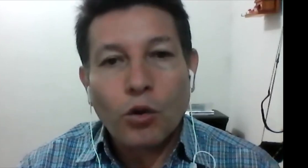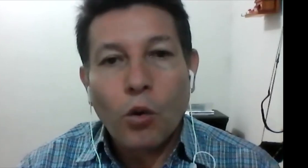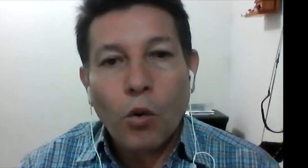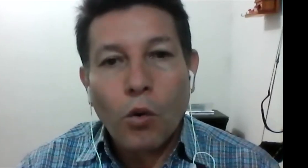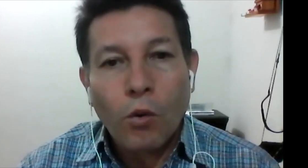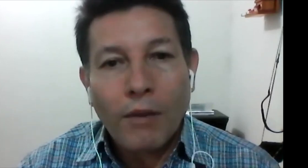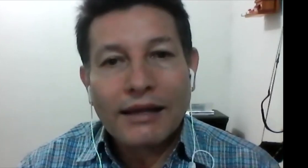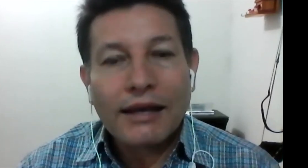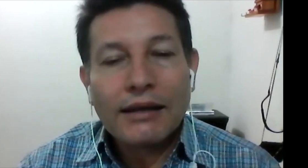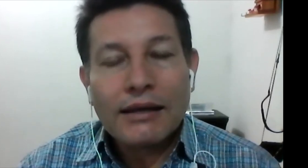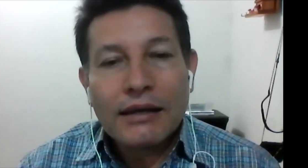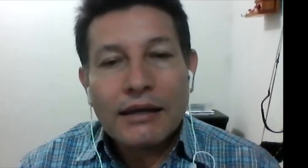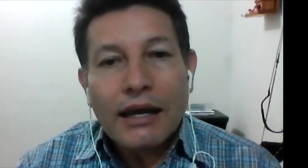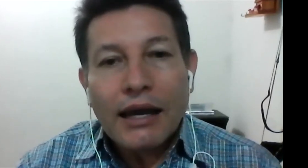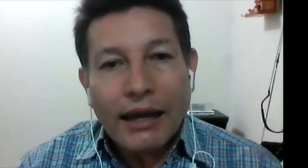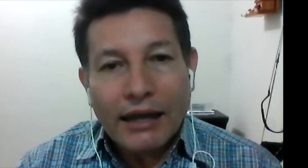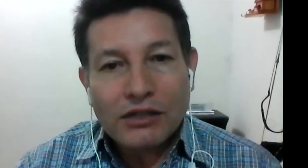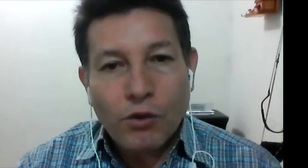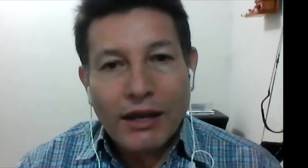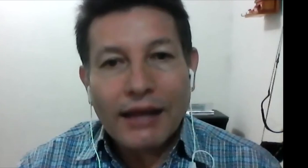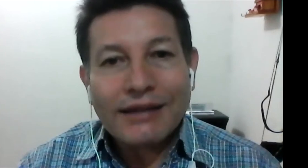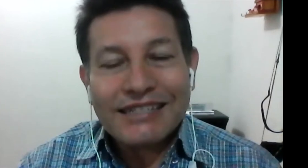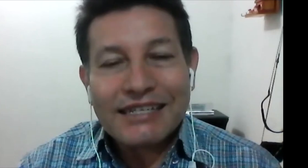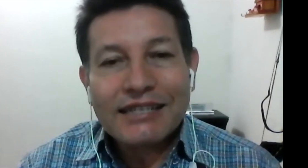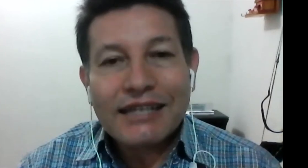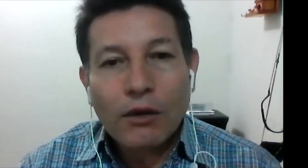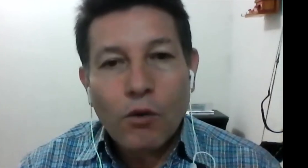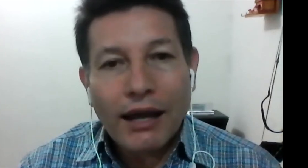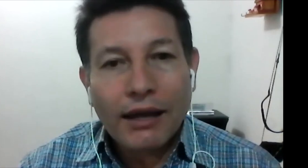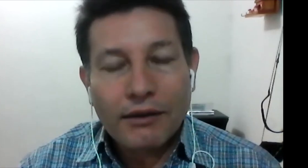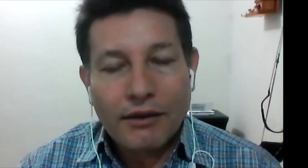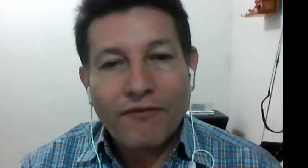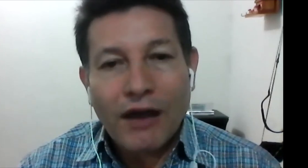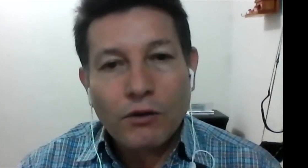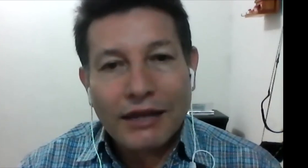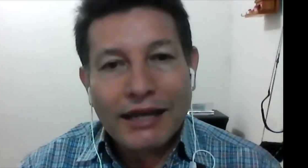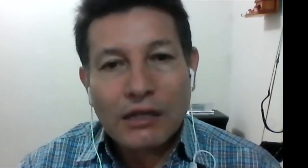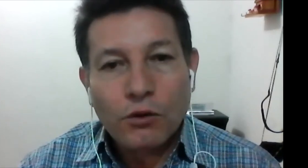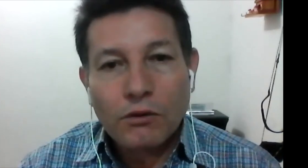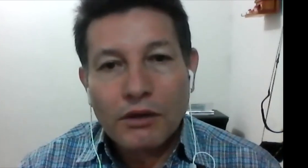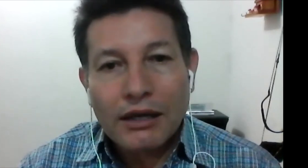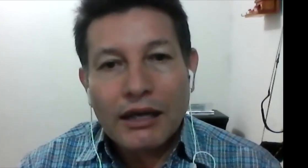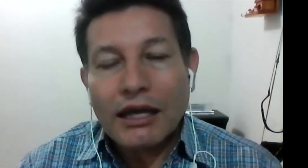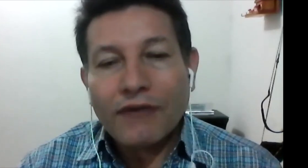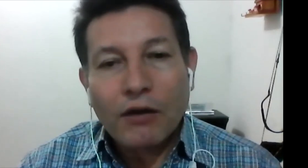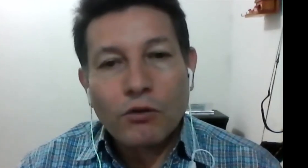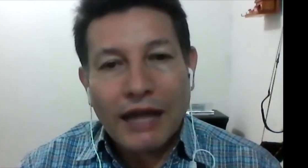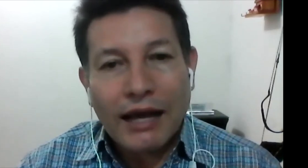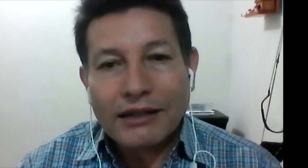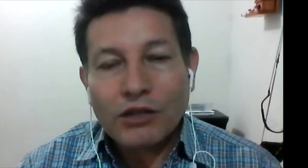Humana, Escuela de Ciencias del Lenguaje, Facultad de Salud y Facultad de